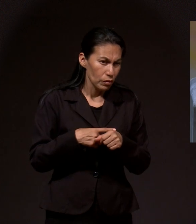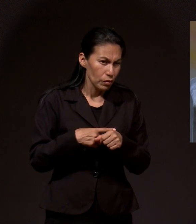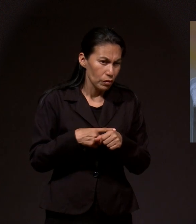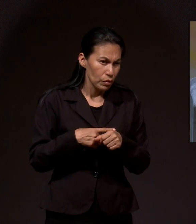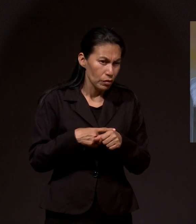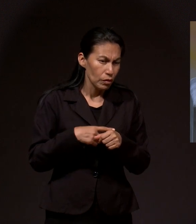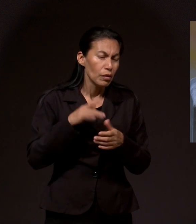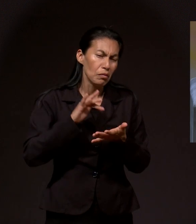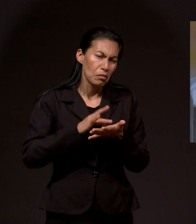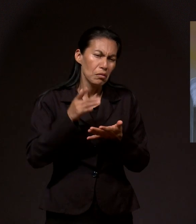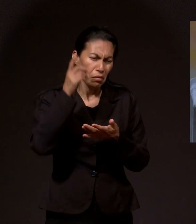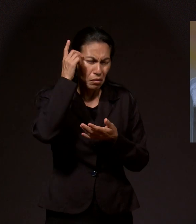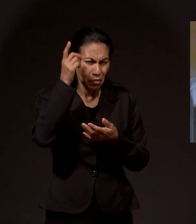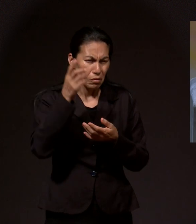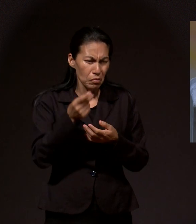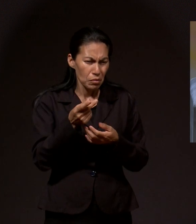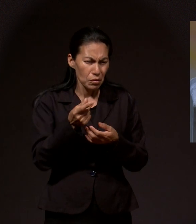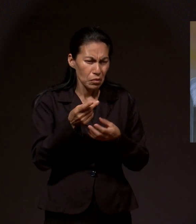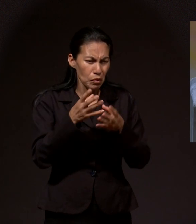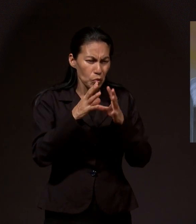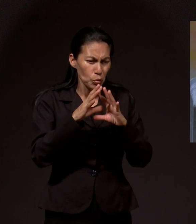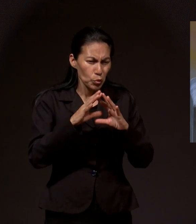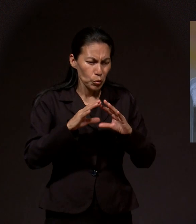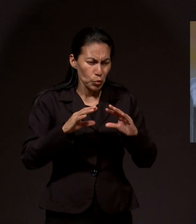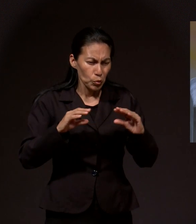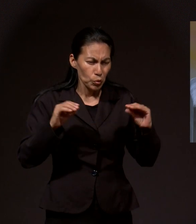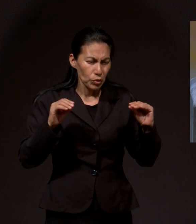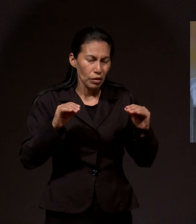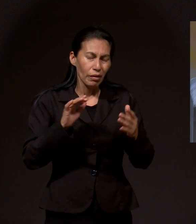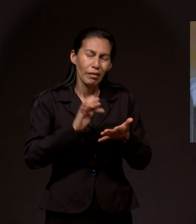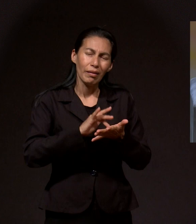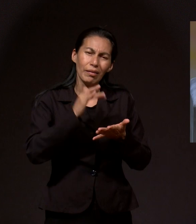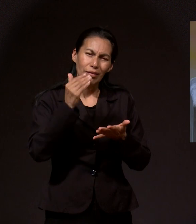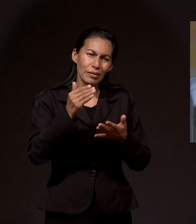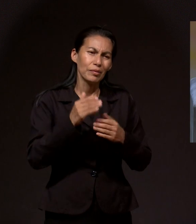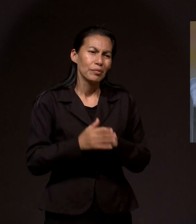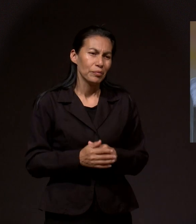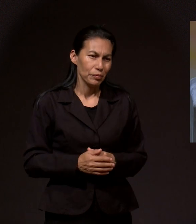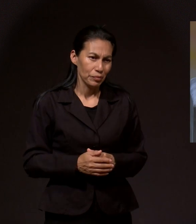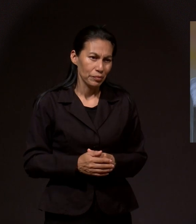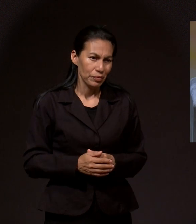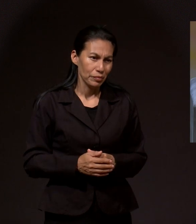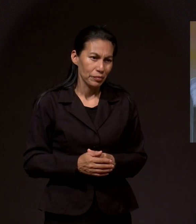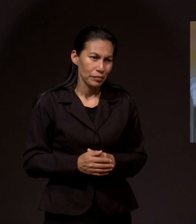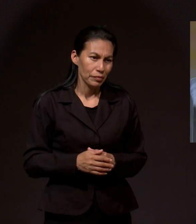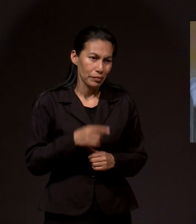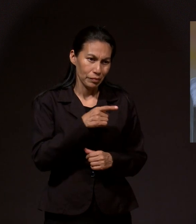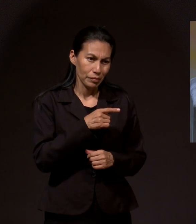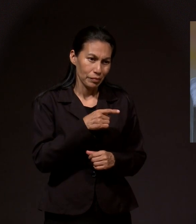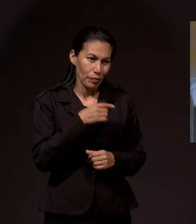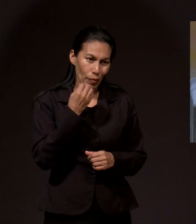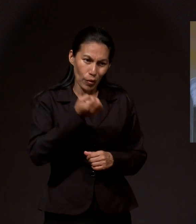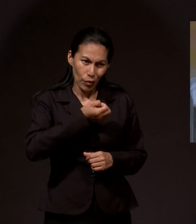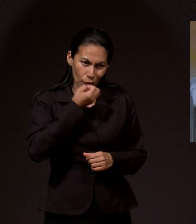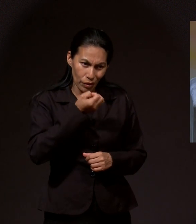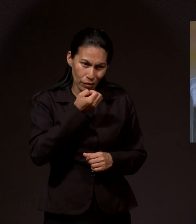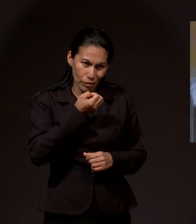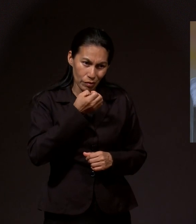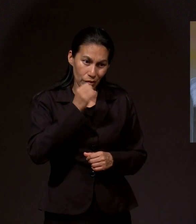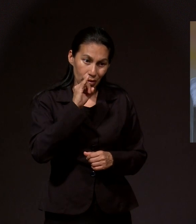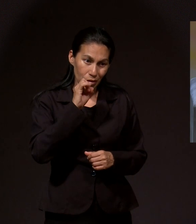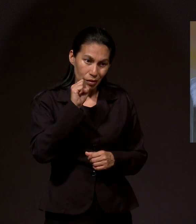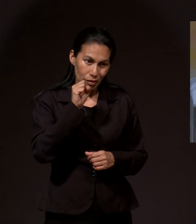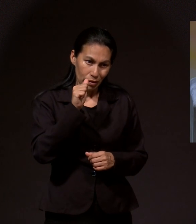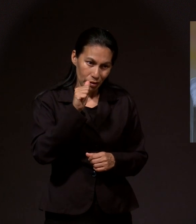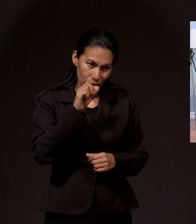Pero gracias a Dios se sanó. Amén. Gloria a Dios. Gloria a Dios. Estuve orando por Elisar